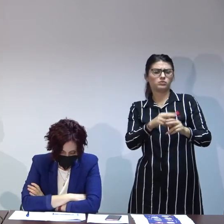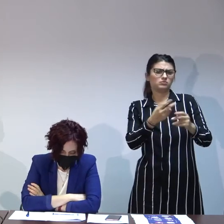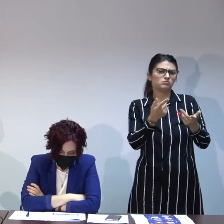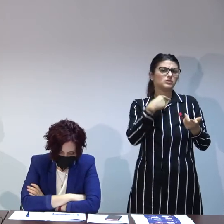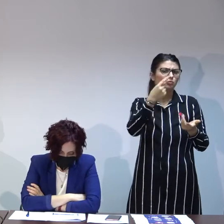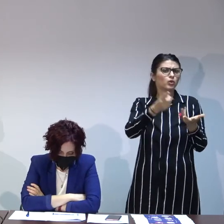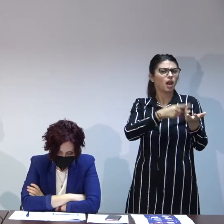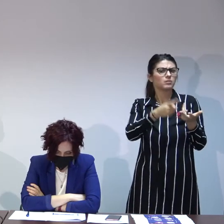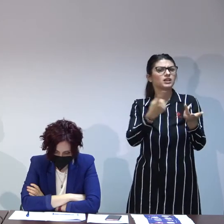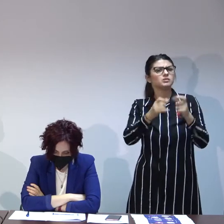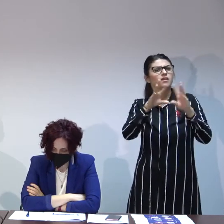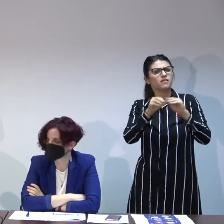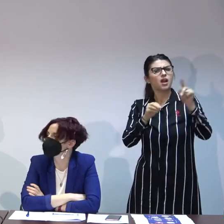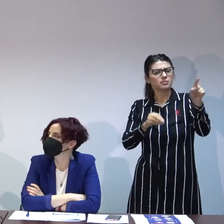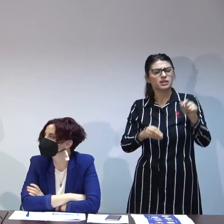familie acum